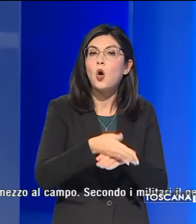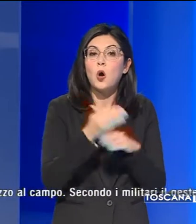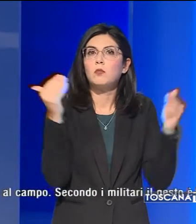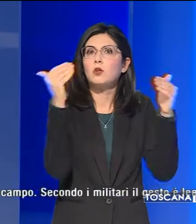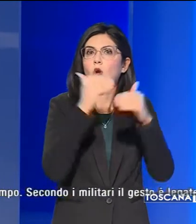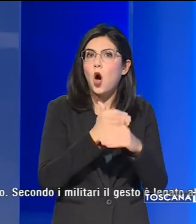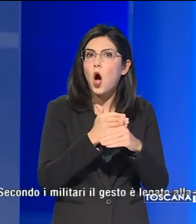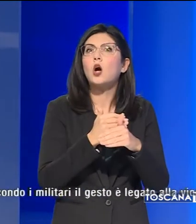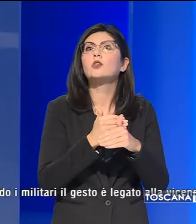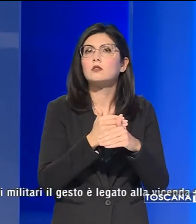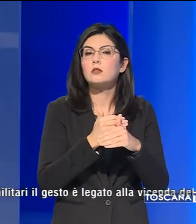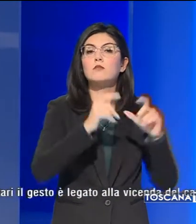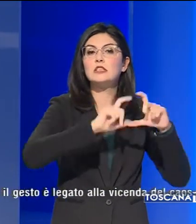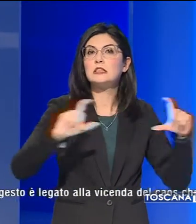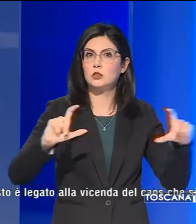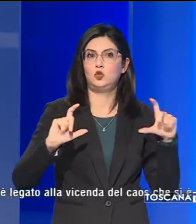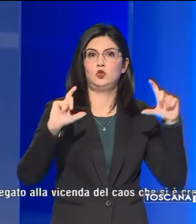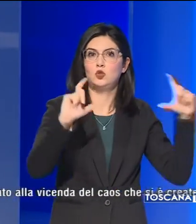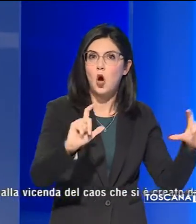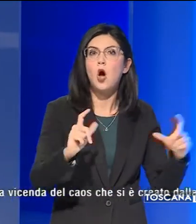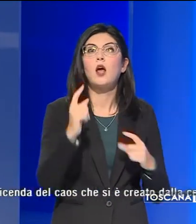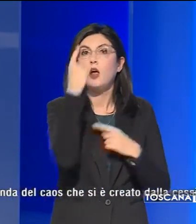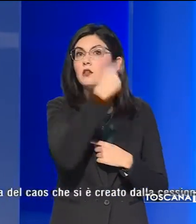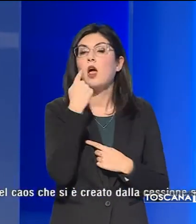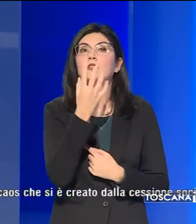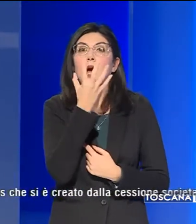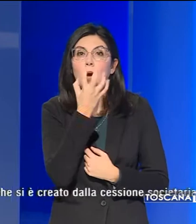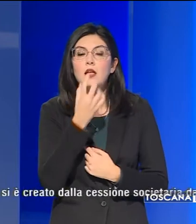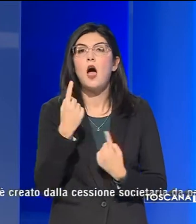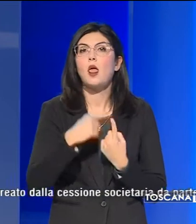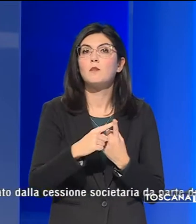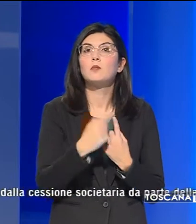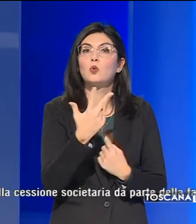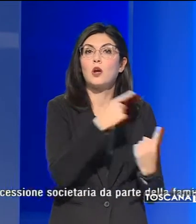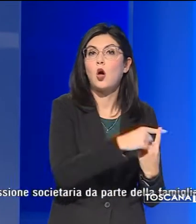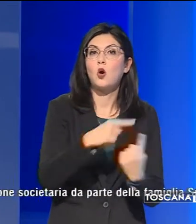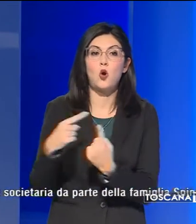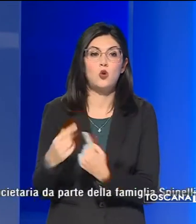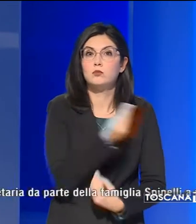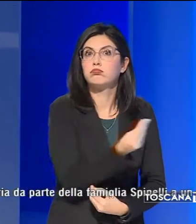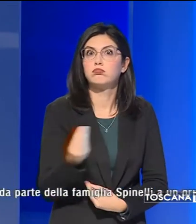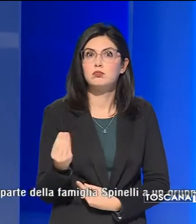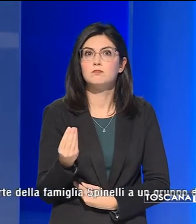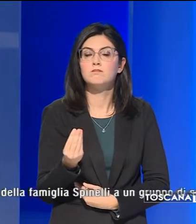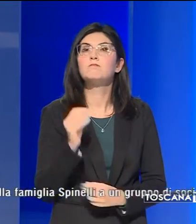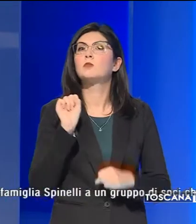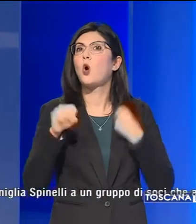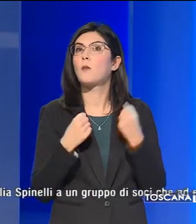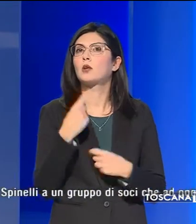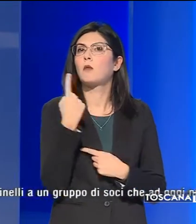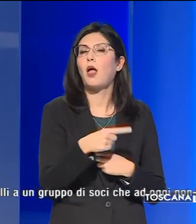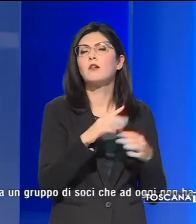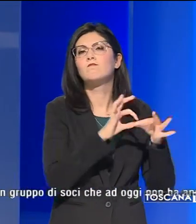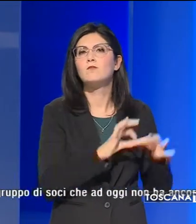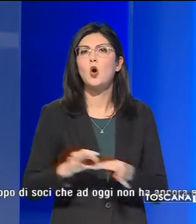notte appendendo lo striscione piazzando la testa di maiale e le tre croci in mezzo al campo. Il gesto sarebbe legato alla